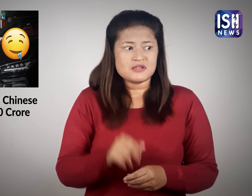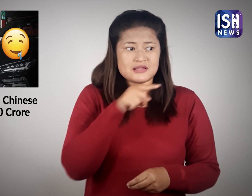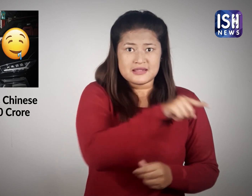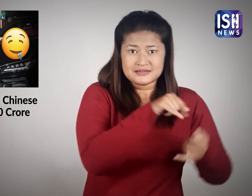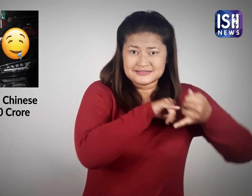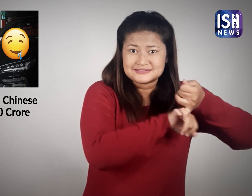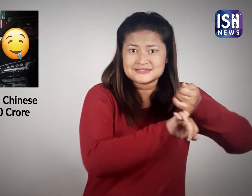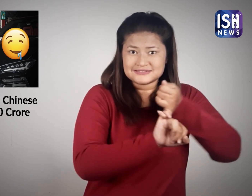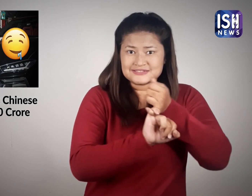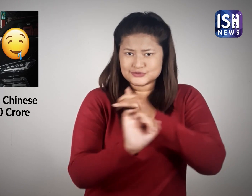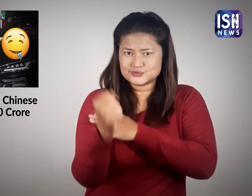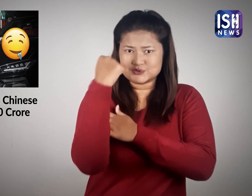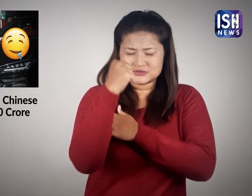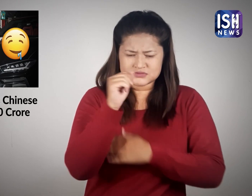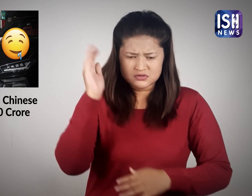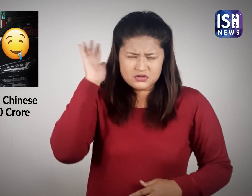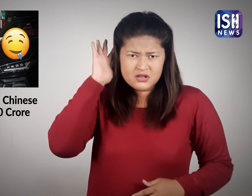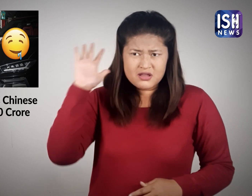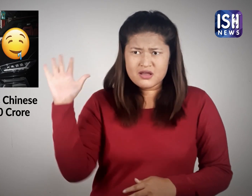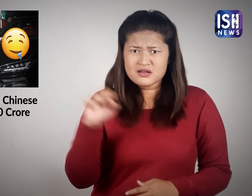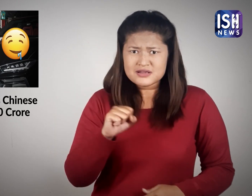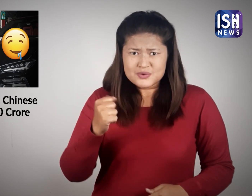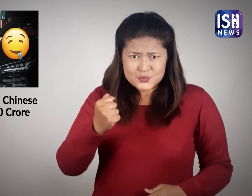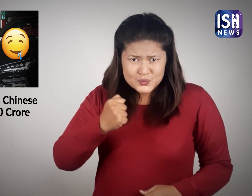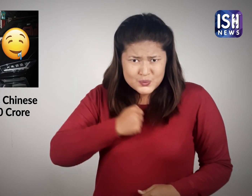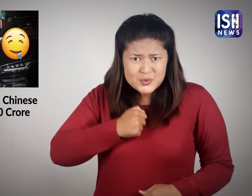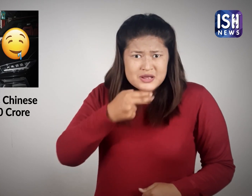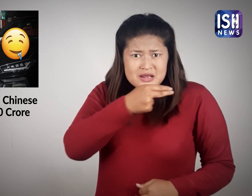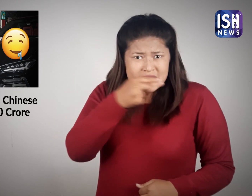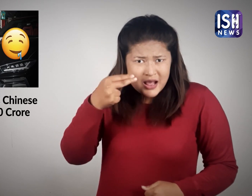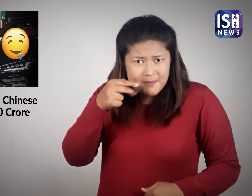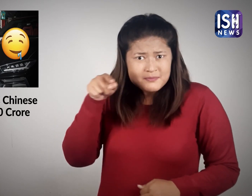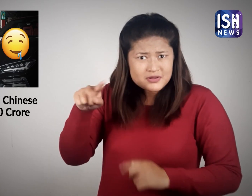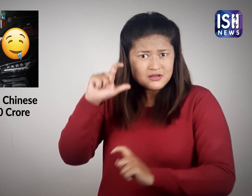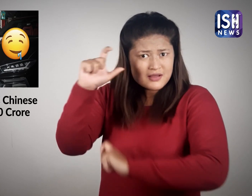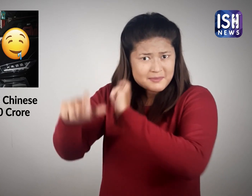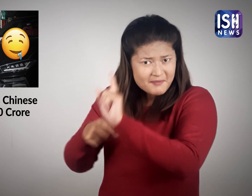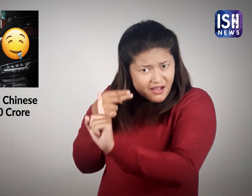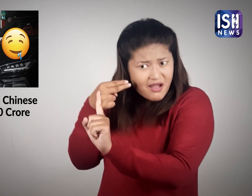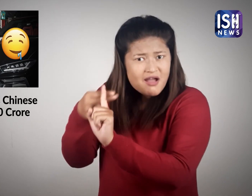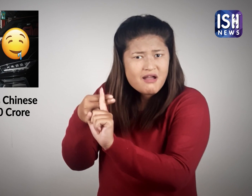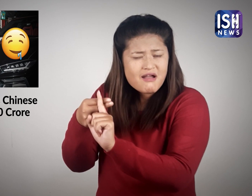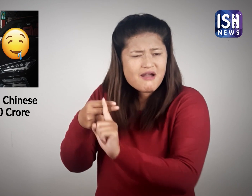जब सूट ने इस बारे में सुना तो वह बहुत प्रभावित हुए और उस जगह का दौरा किया